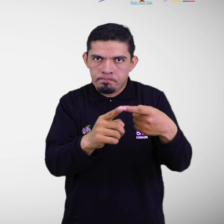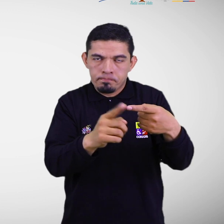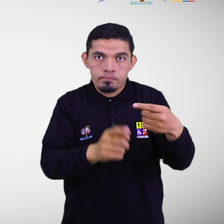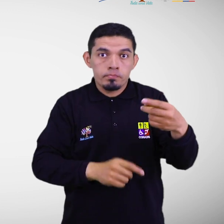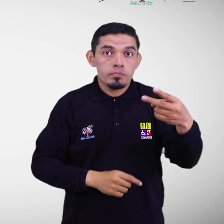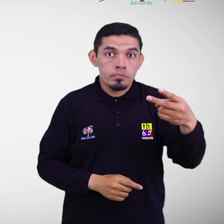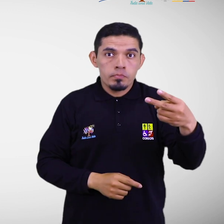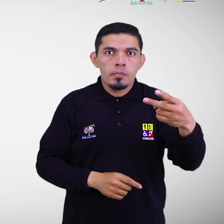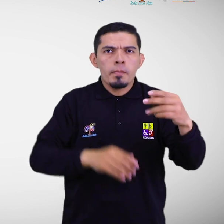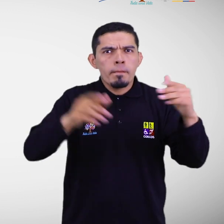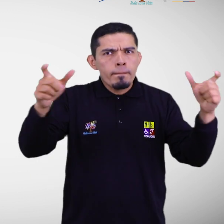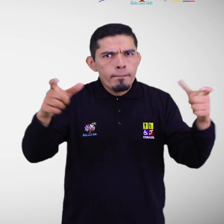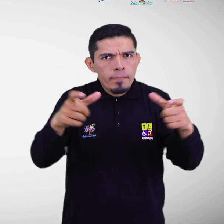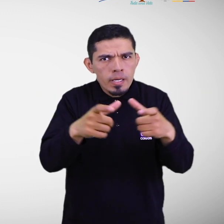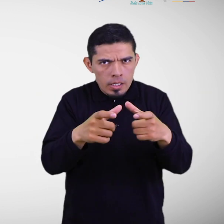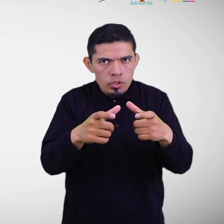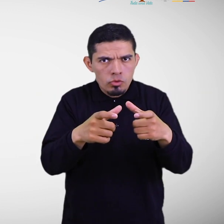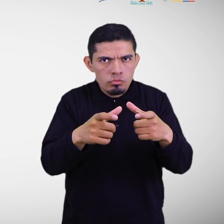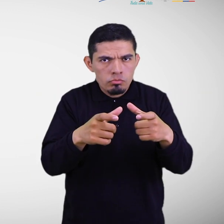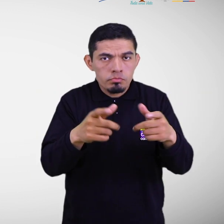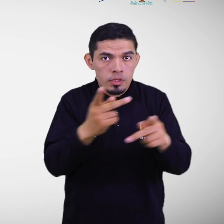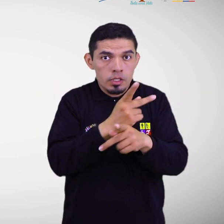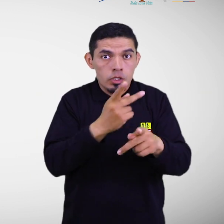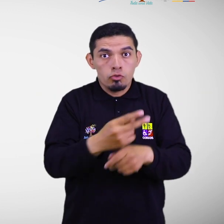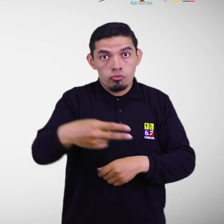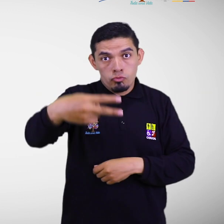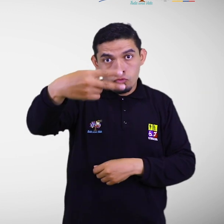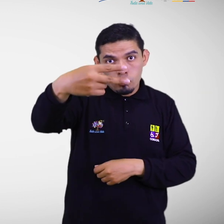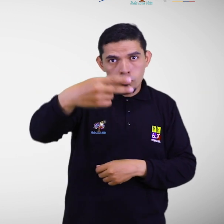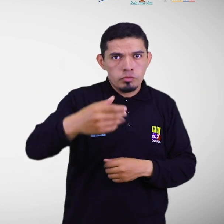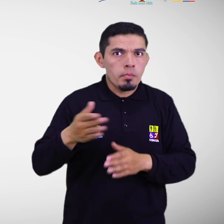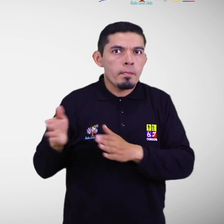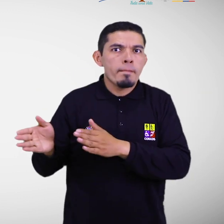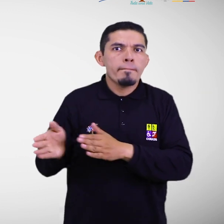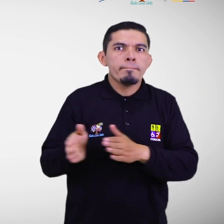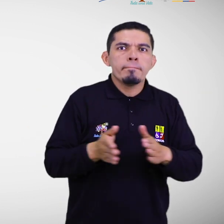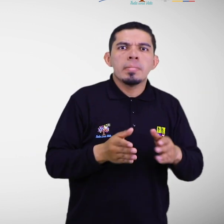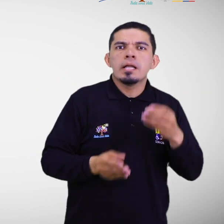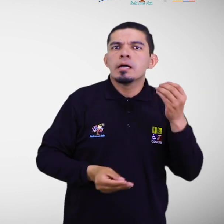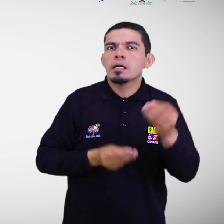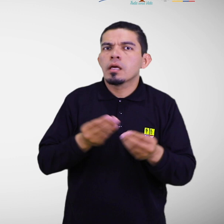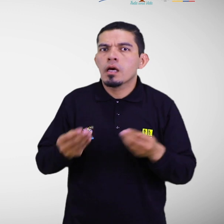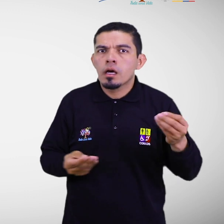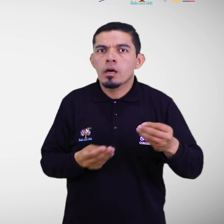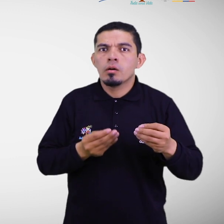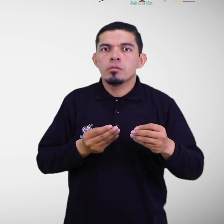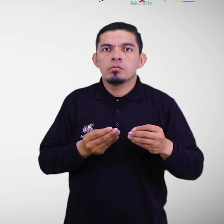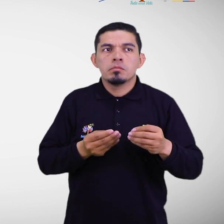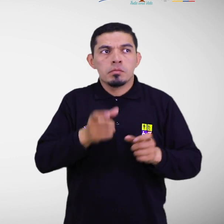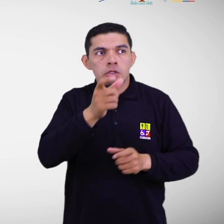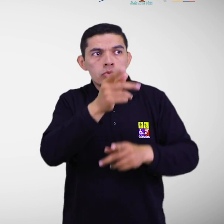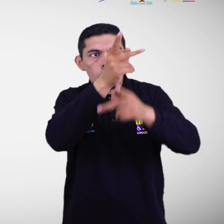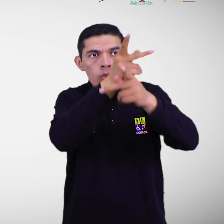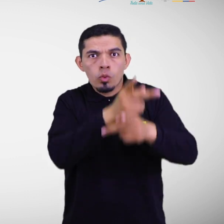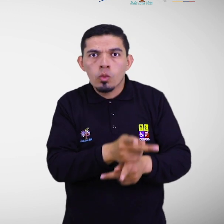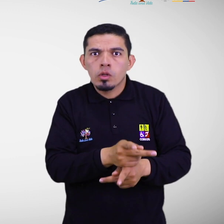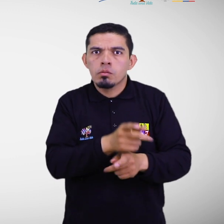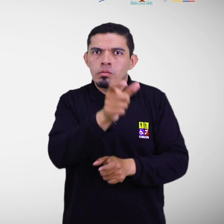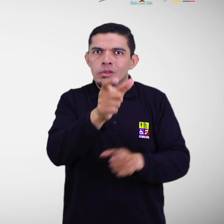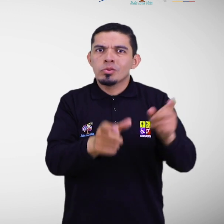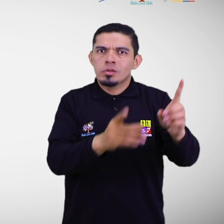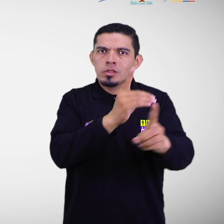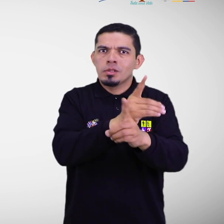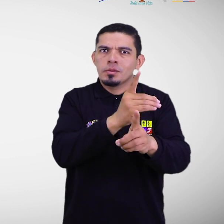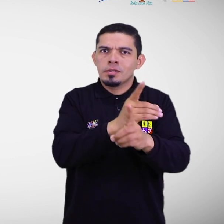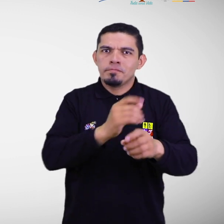de riesgos. Paso 2. Realizar una planificación que permita reducir la exposición al riesgo de las personas con